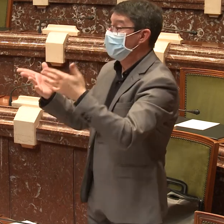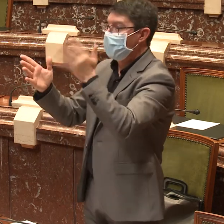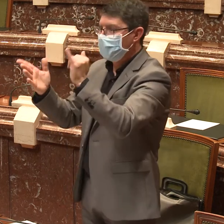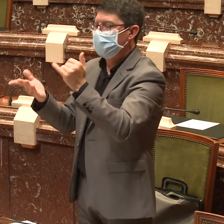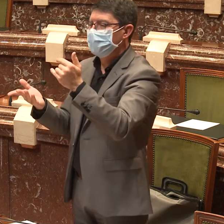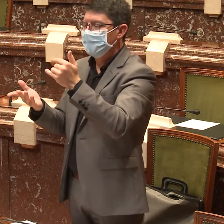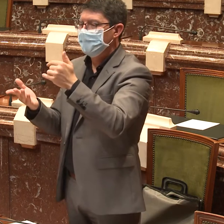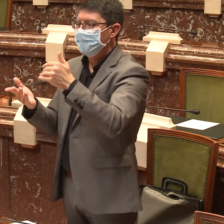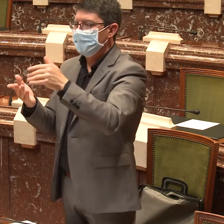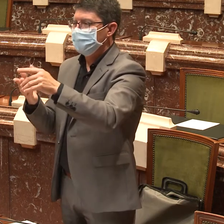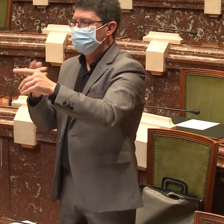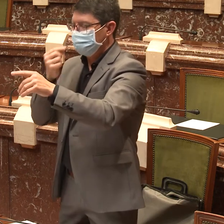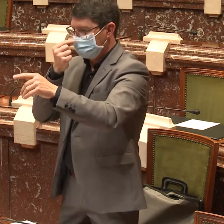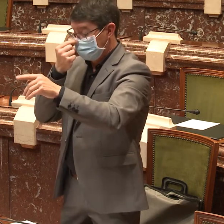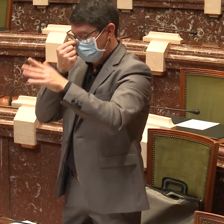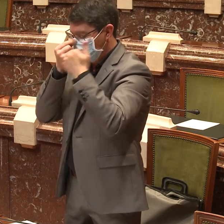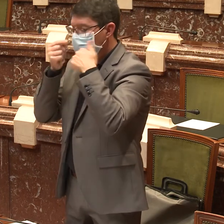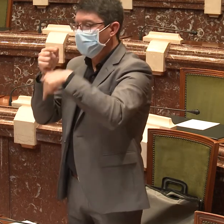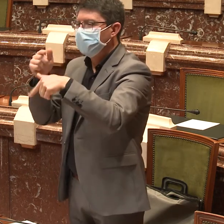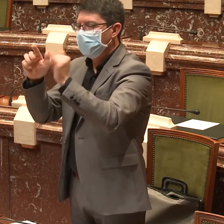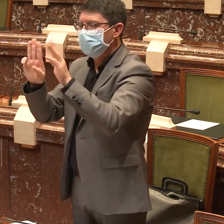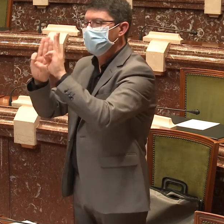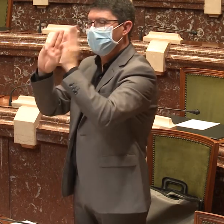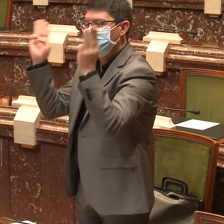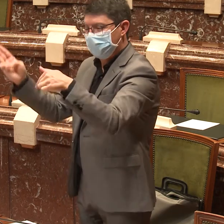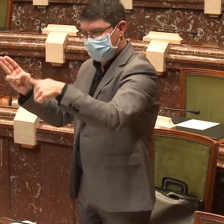y no solo en algunas actividades parlamentarias.